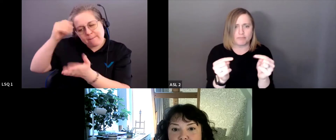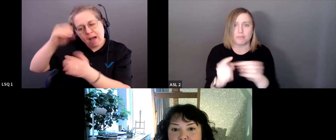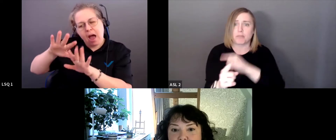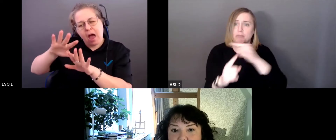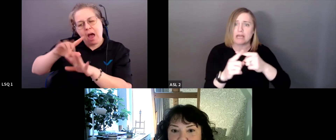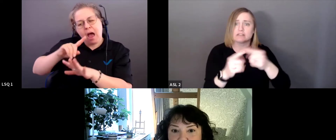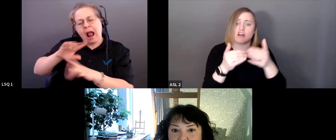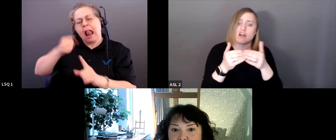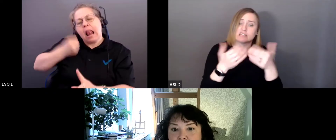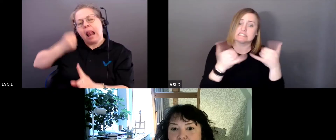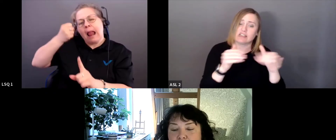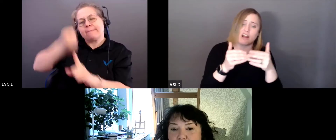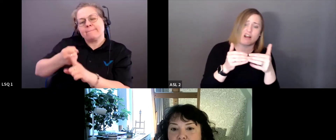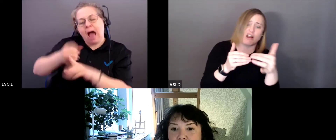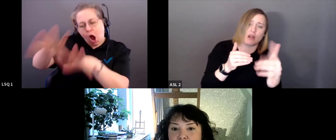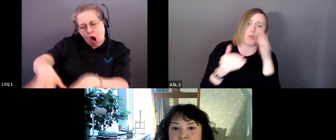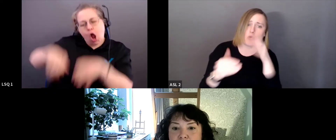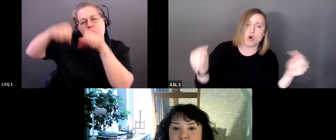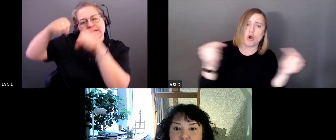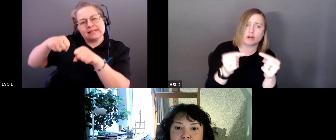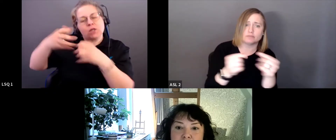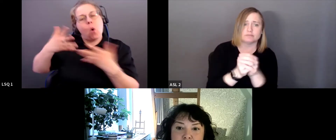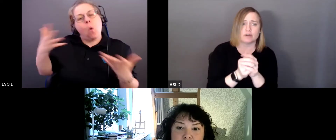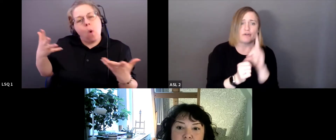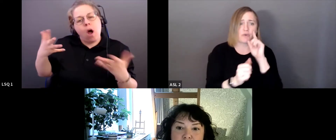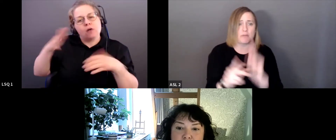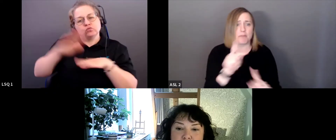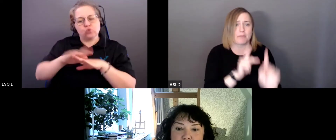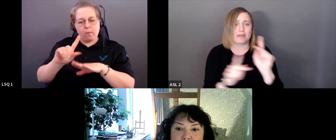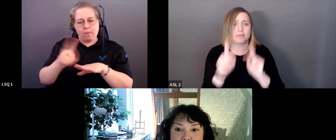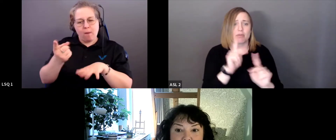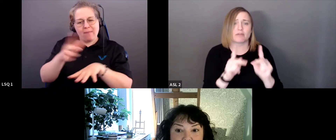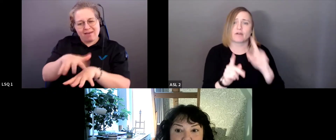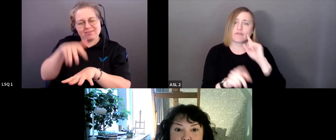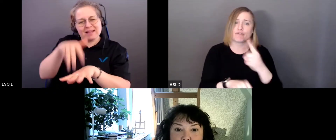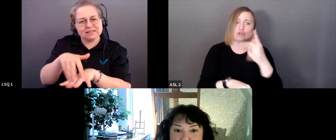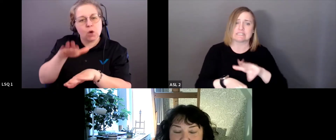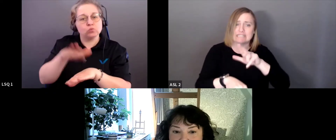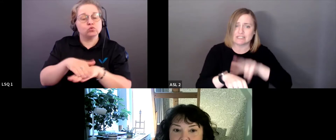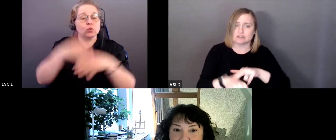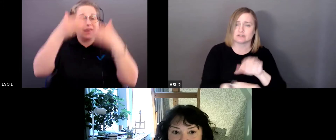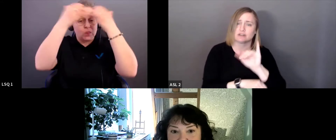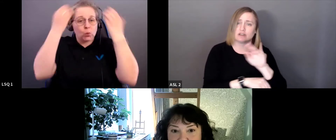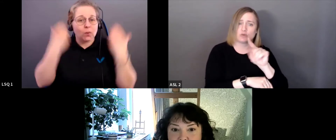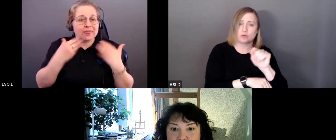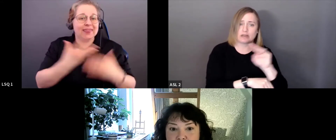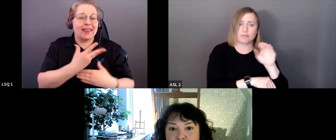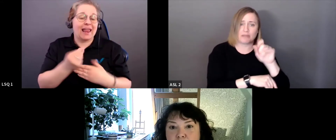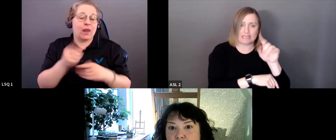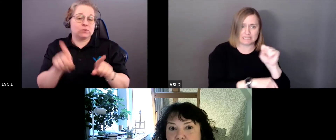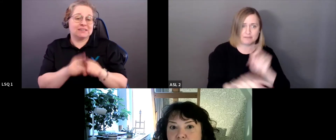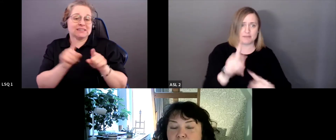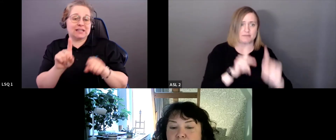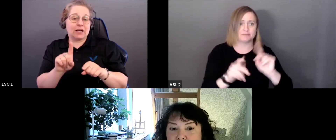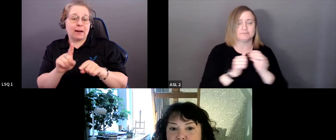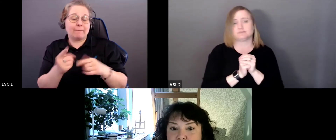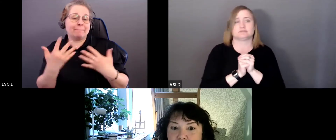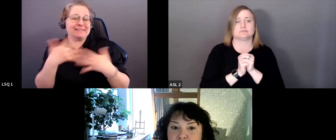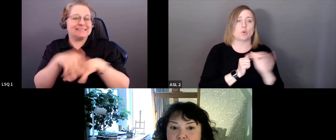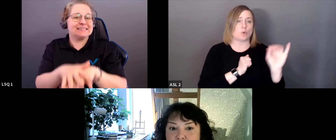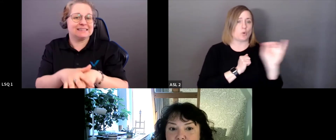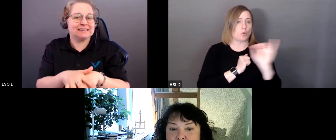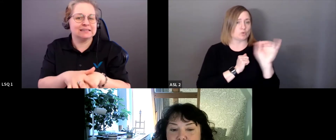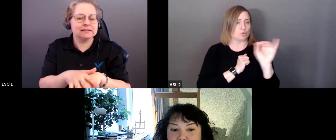continue de nuire à des générations de Premières Nations, d'Inuites et de Métis et à soutenir le processus de